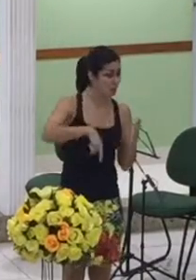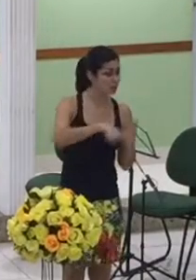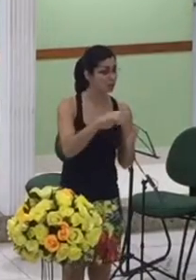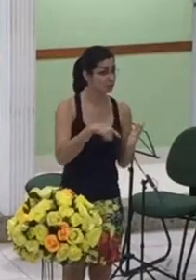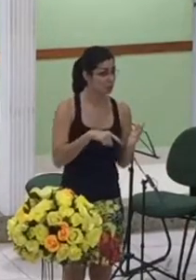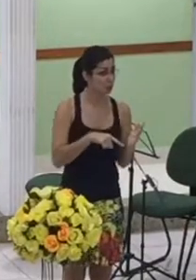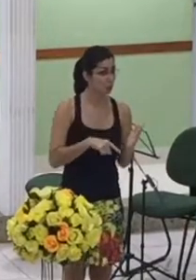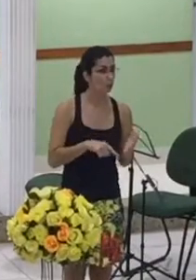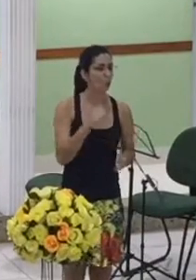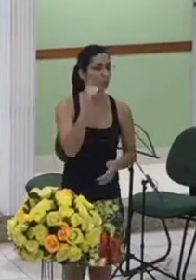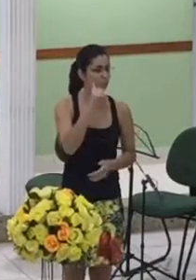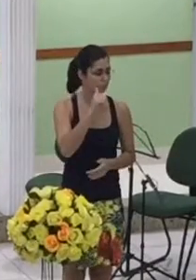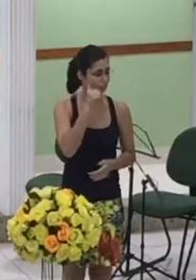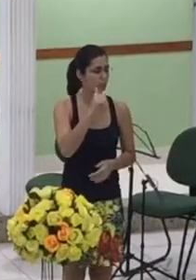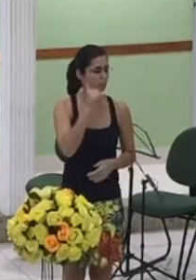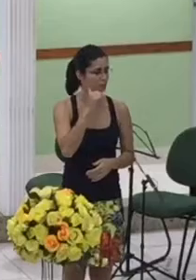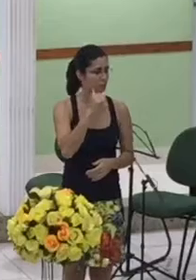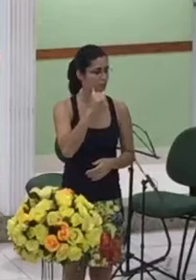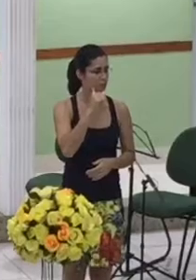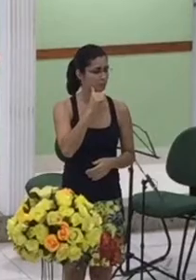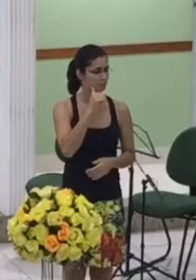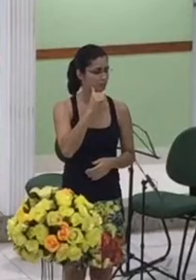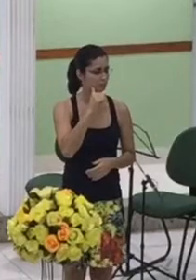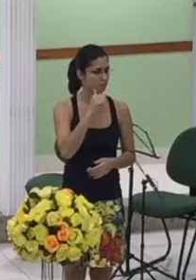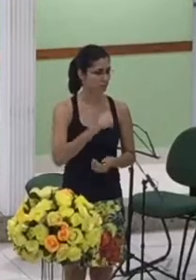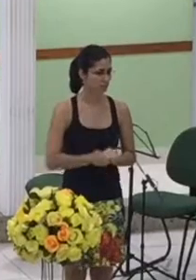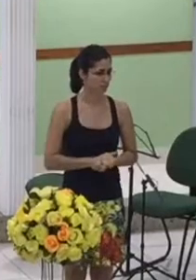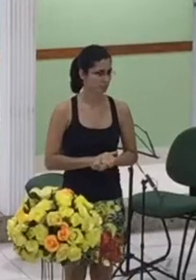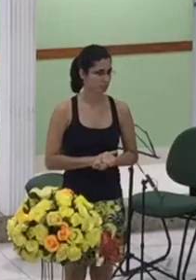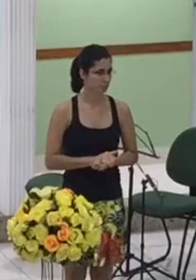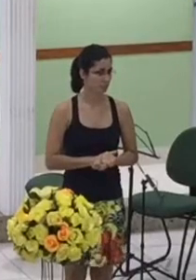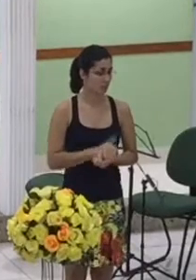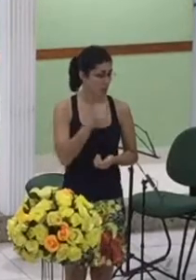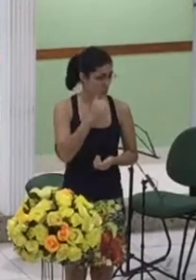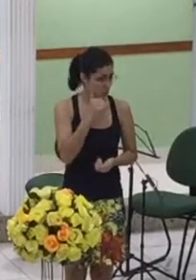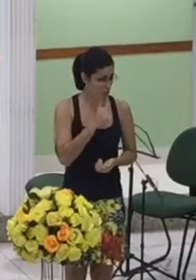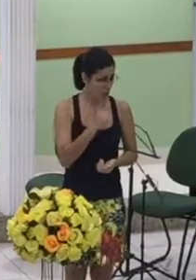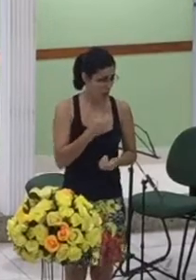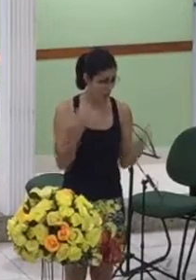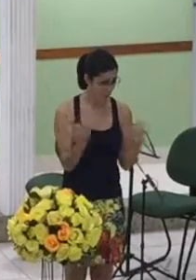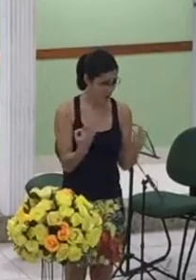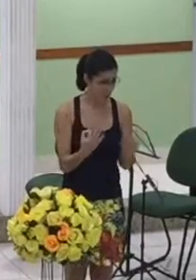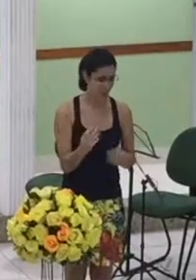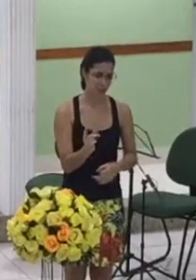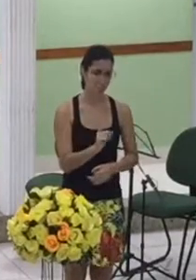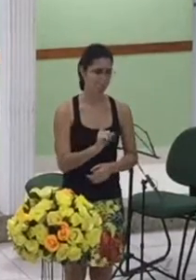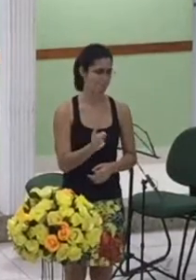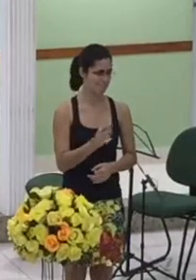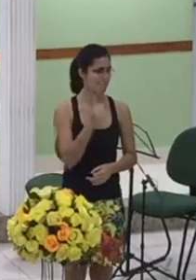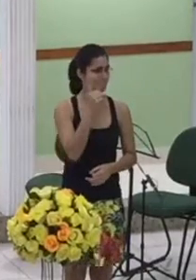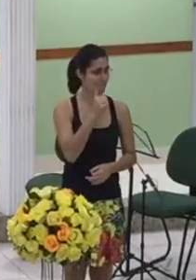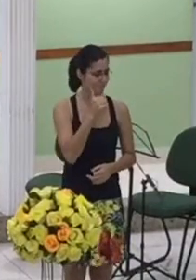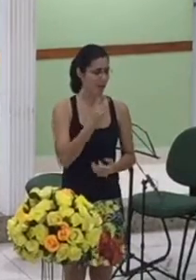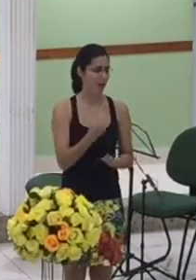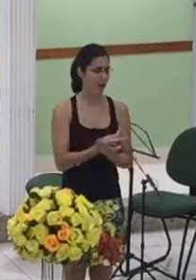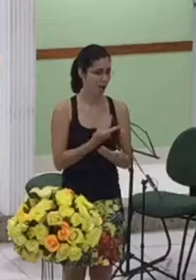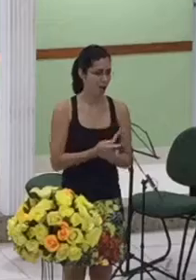até com erros até que não eram dignas mas que mesmo assim na sua falta de